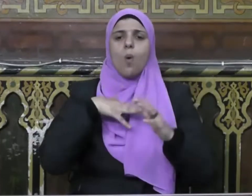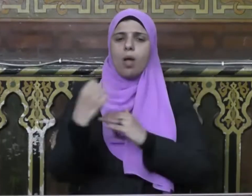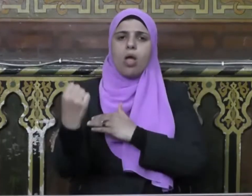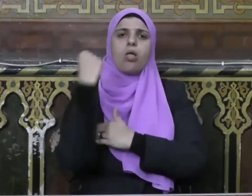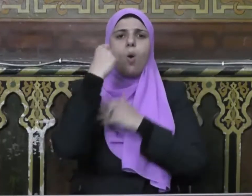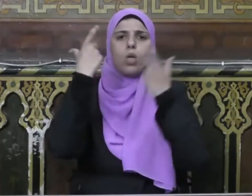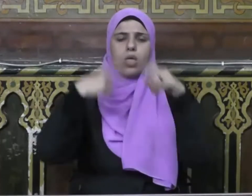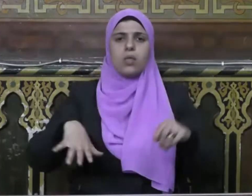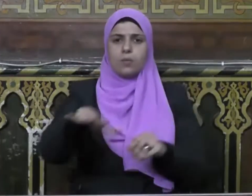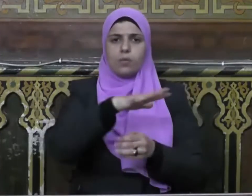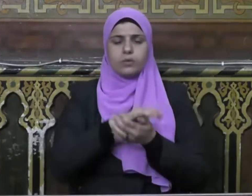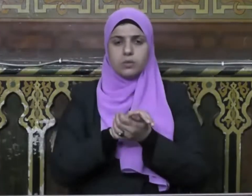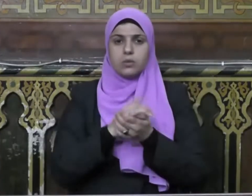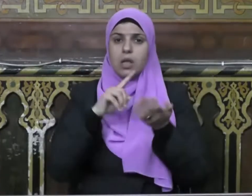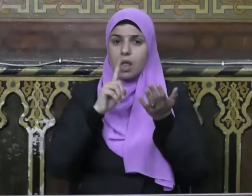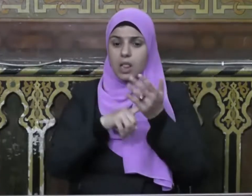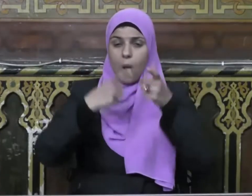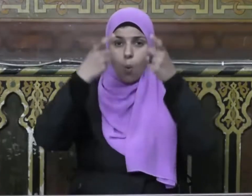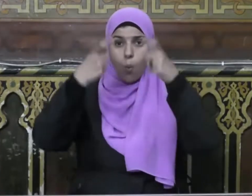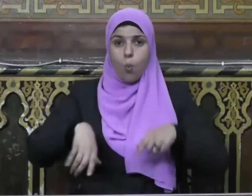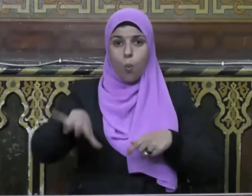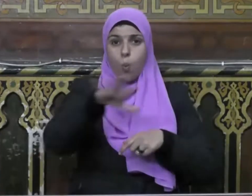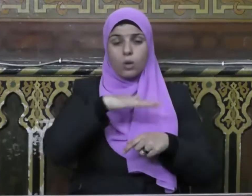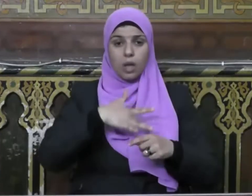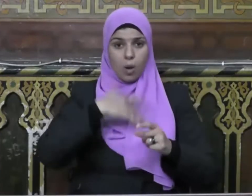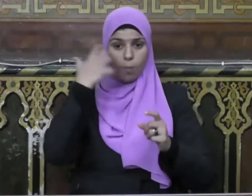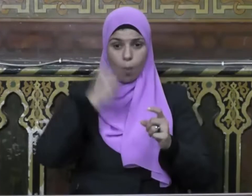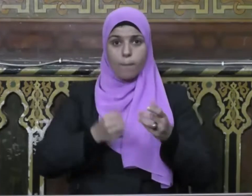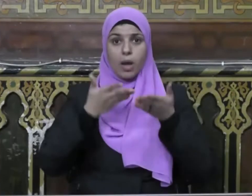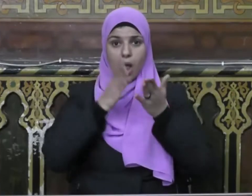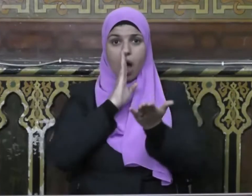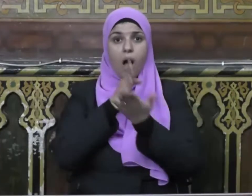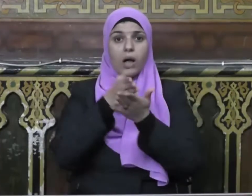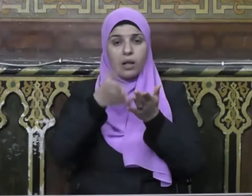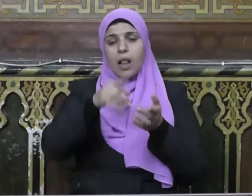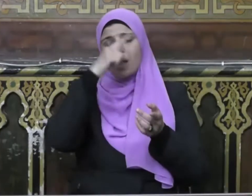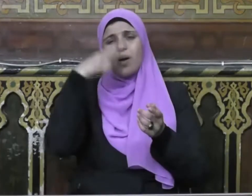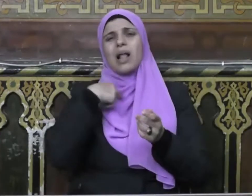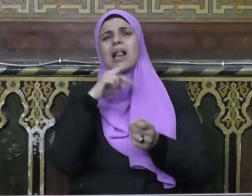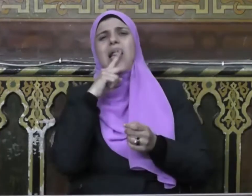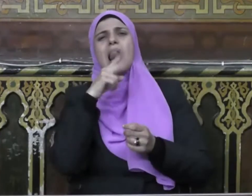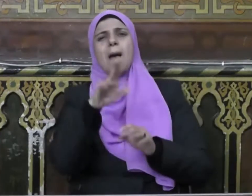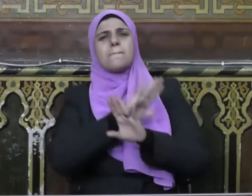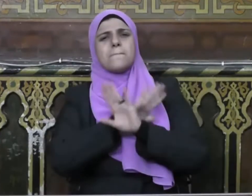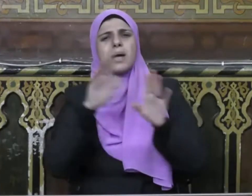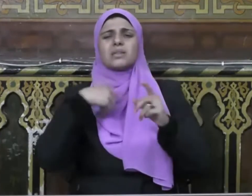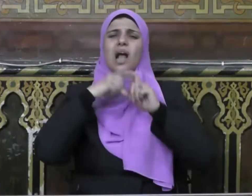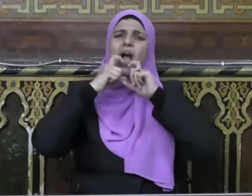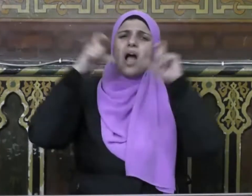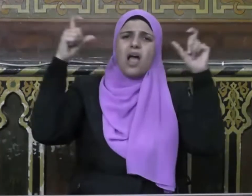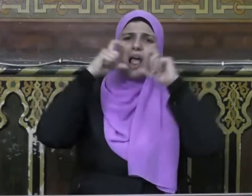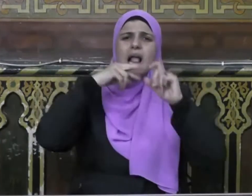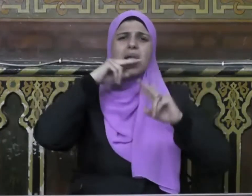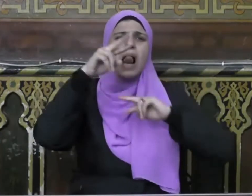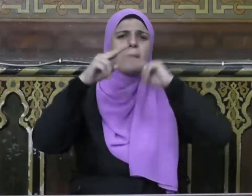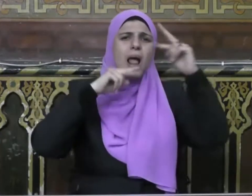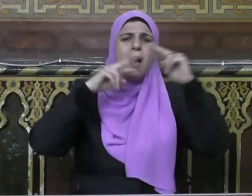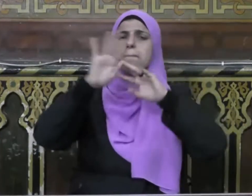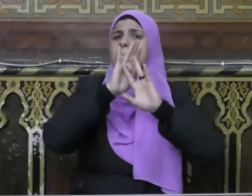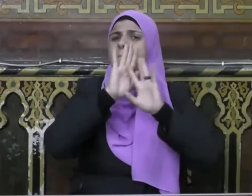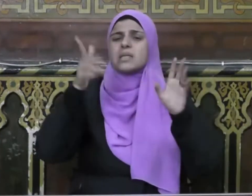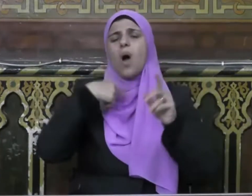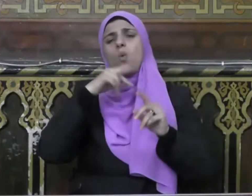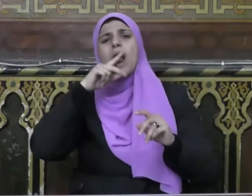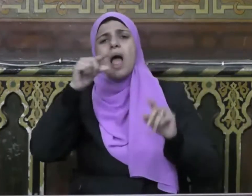بقائه قويا عزيزا وإن الوطنية الحقيقية ليست مجرد شعارات